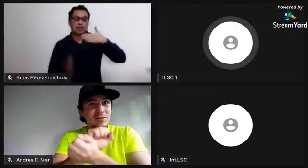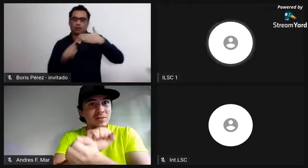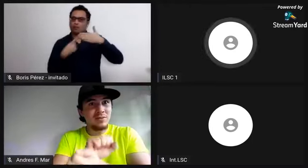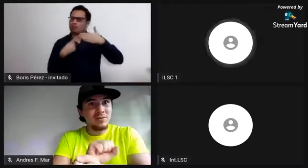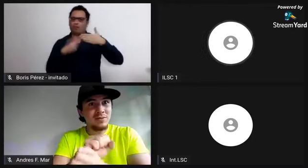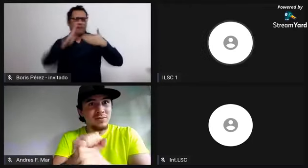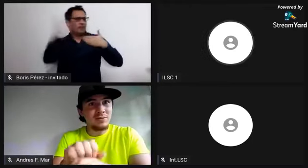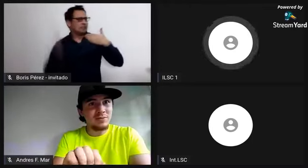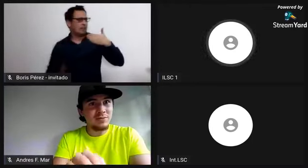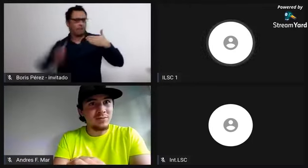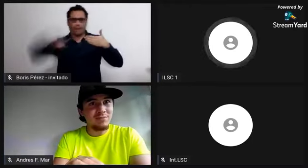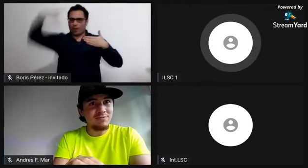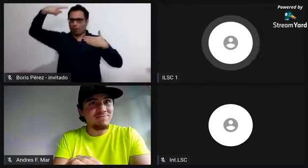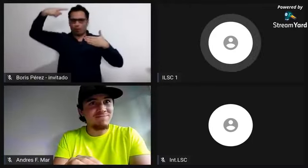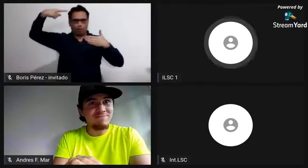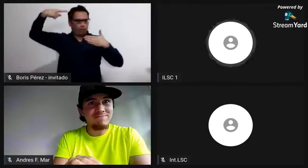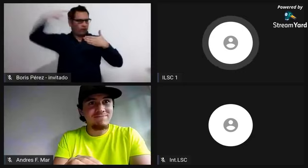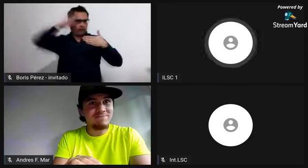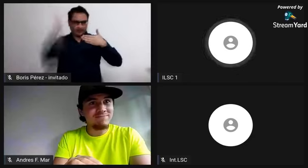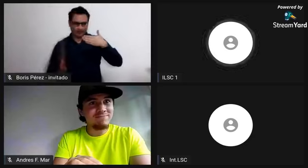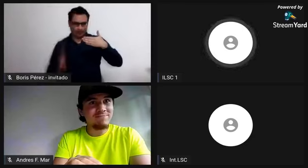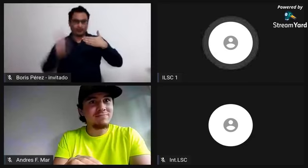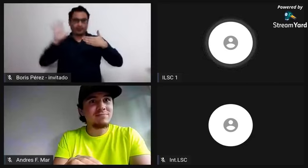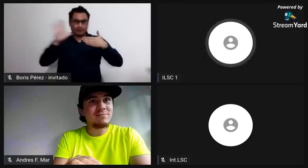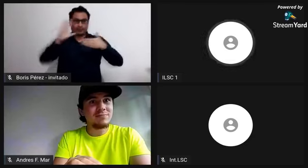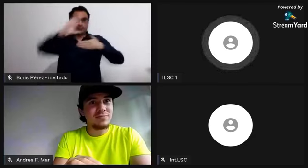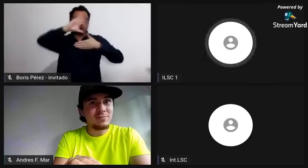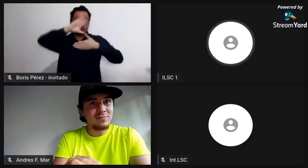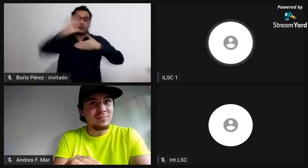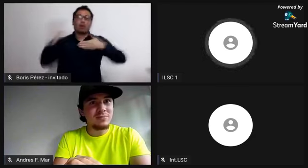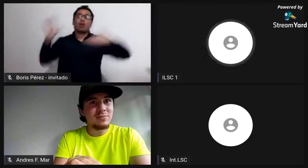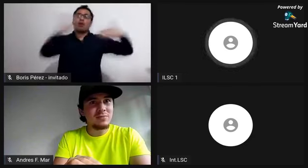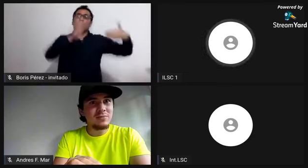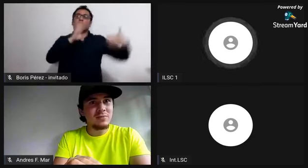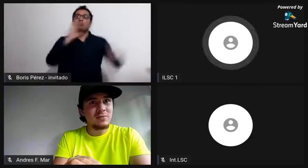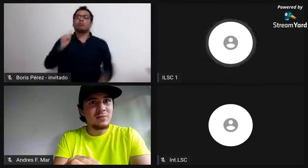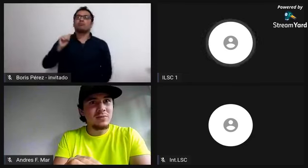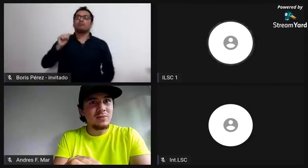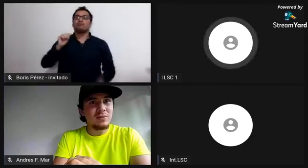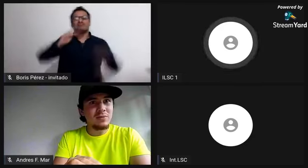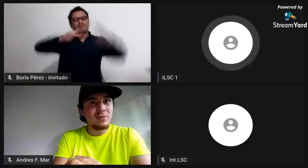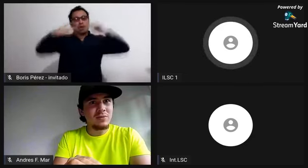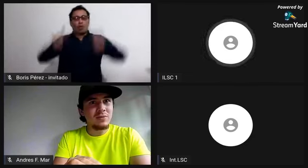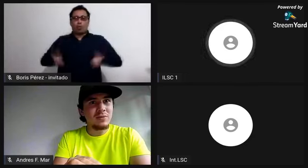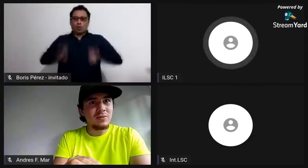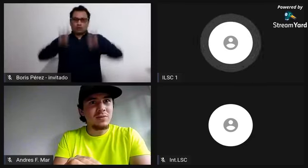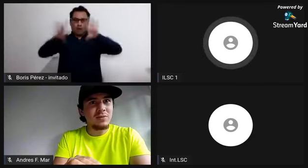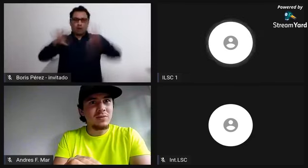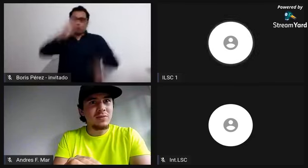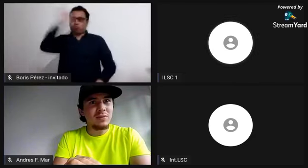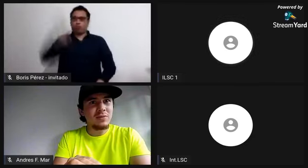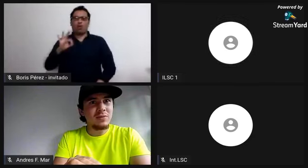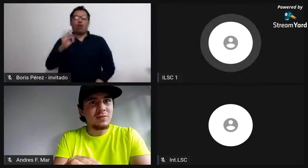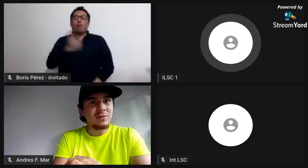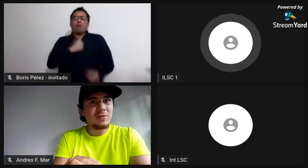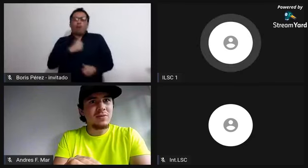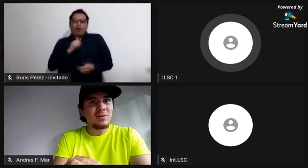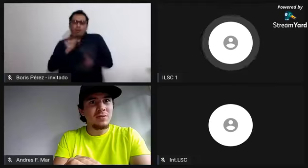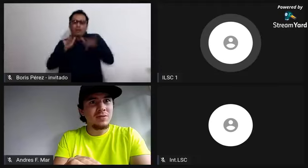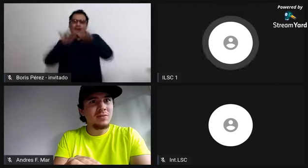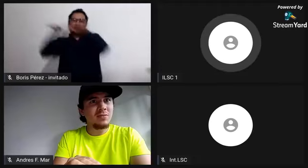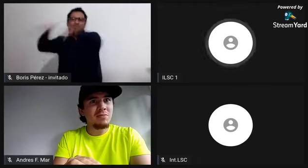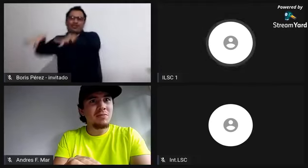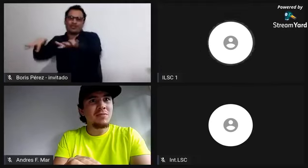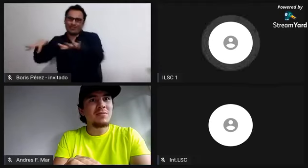esclavitud, principalmente hablamos de que fueron traídos hacia Brasil, hacia Sudamérica, ¿correcto? Pero